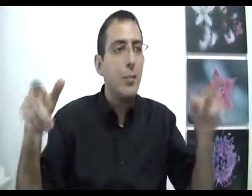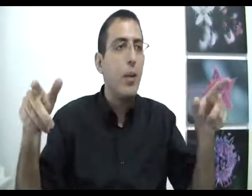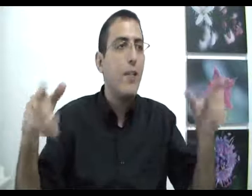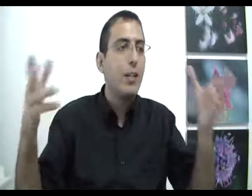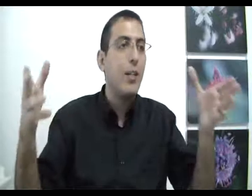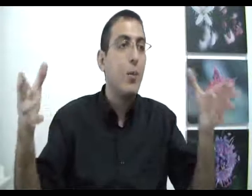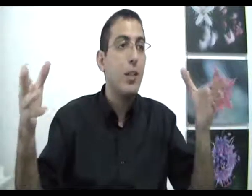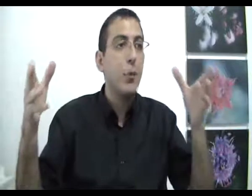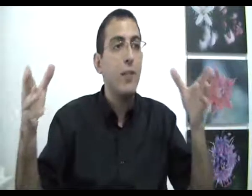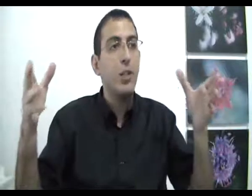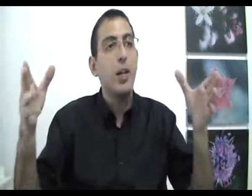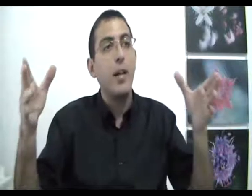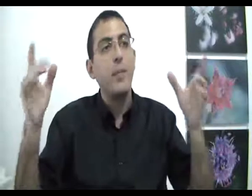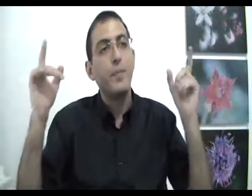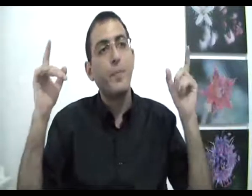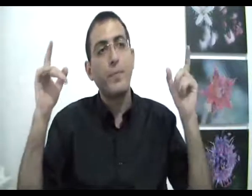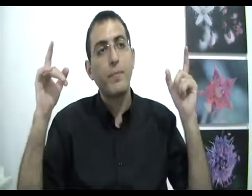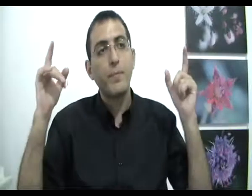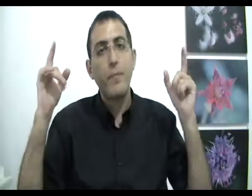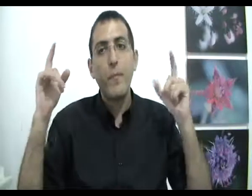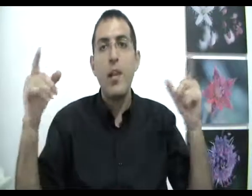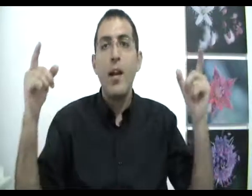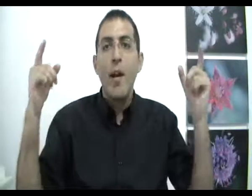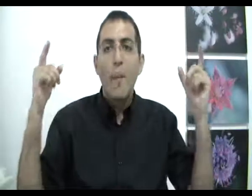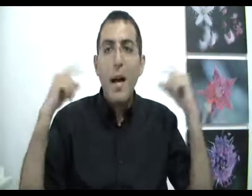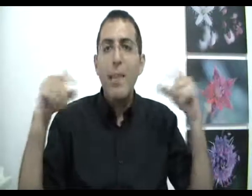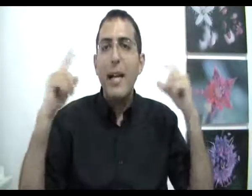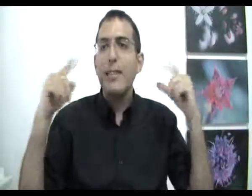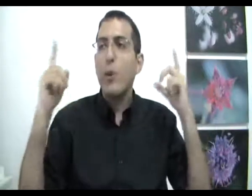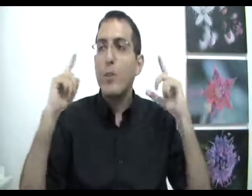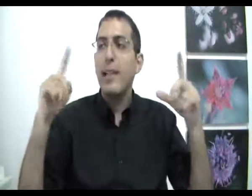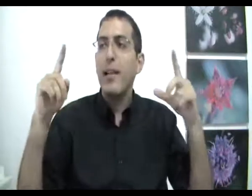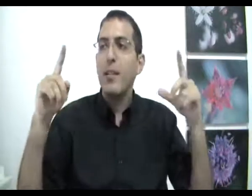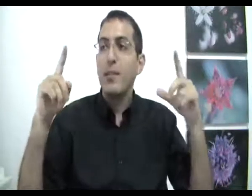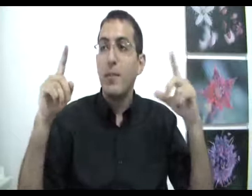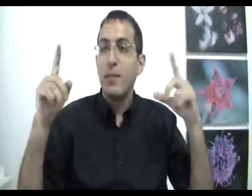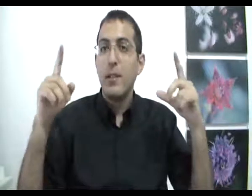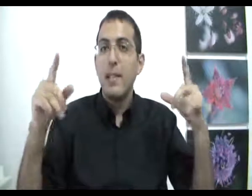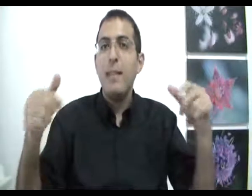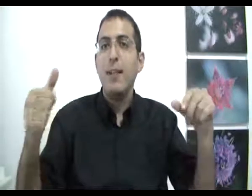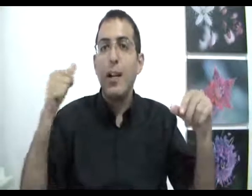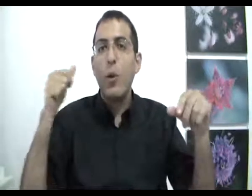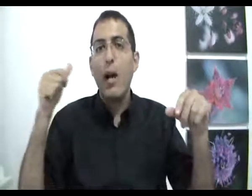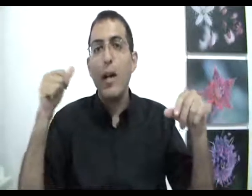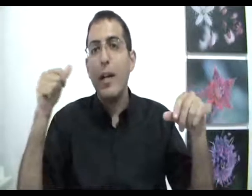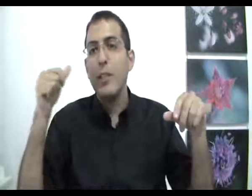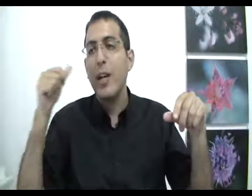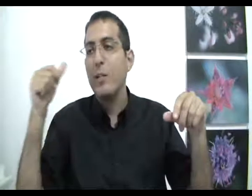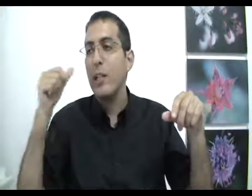בוחר. ועכשיו אנחנו נתבונן ונשאל, מה בעצם יוצר את הכוח, את הרצון